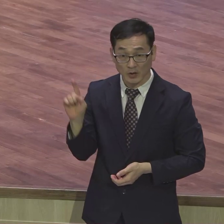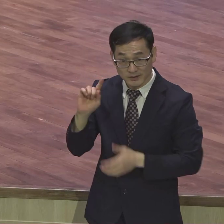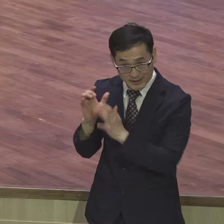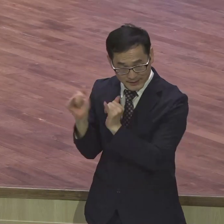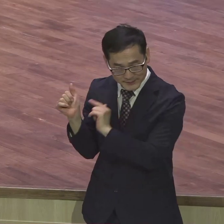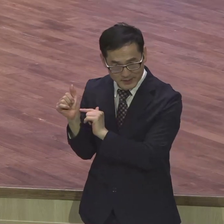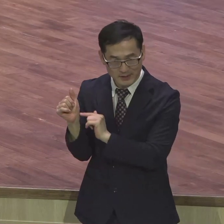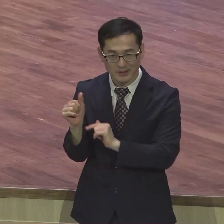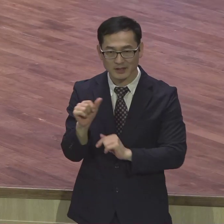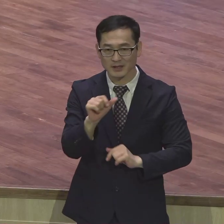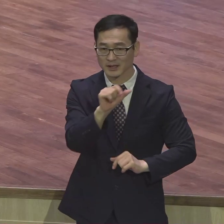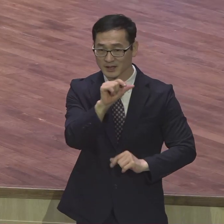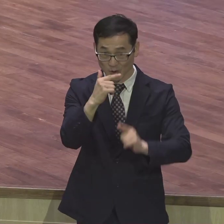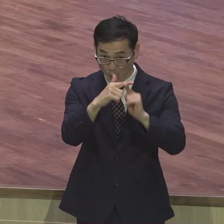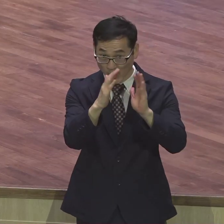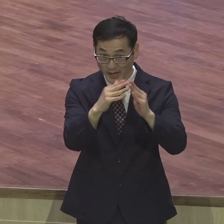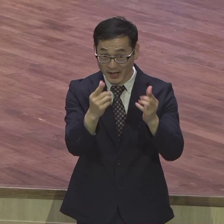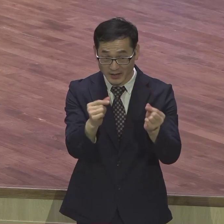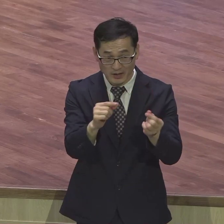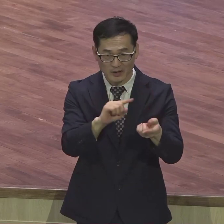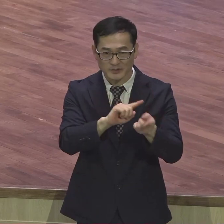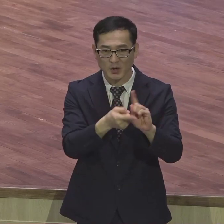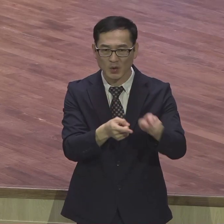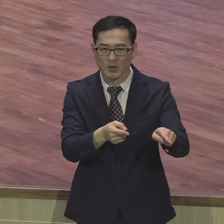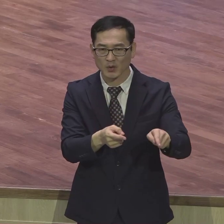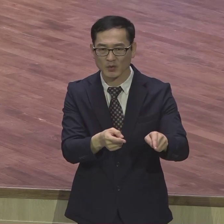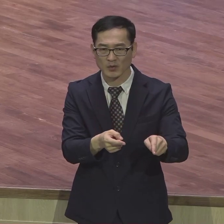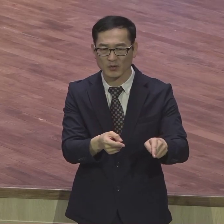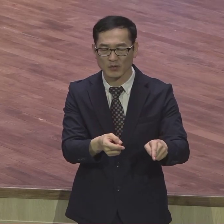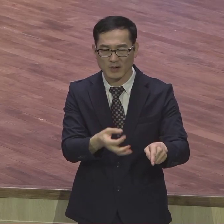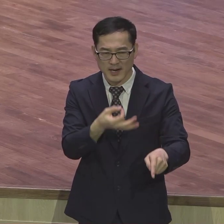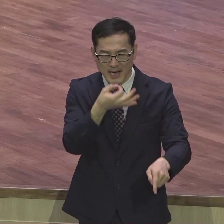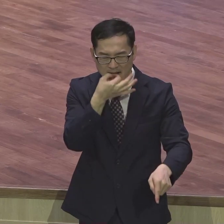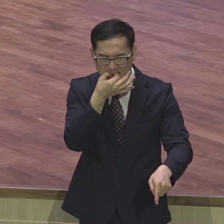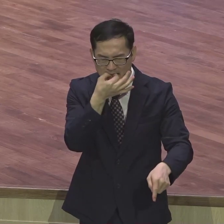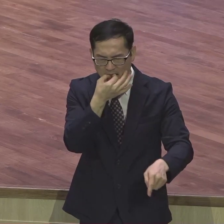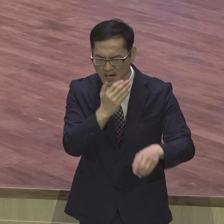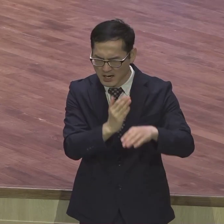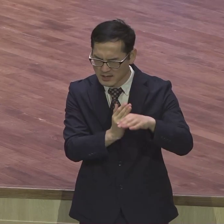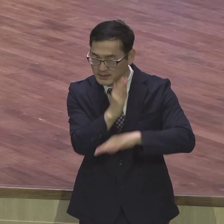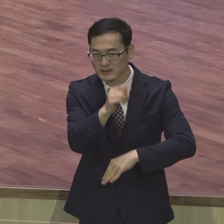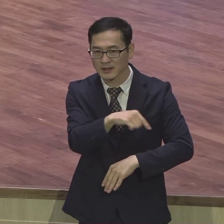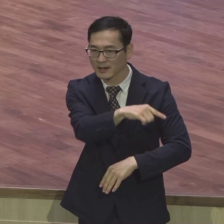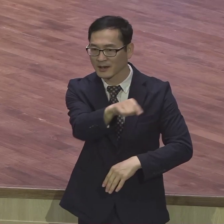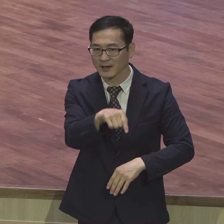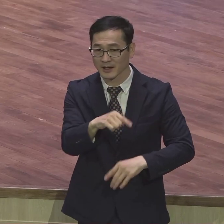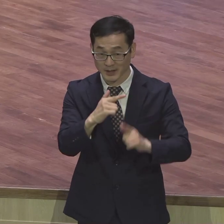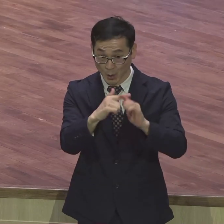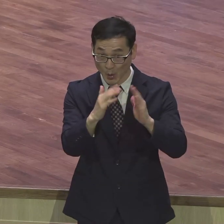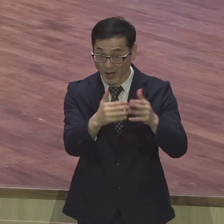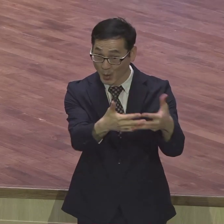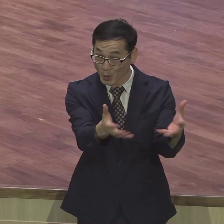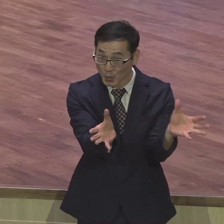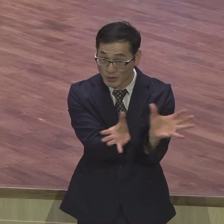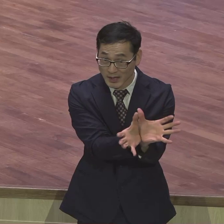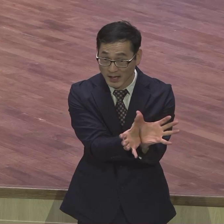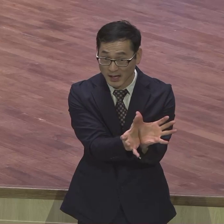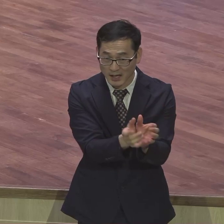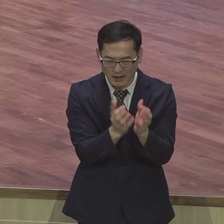이질적인 집단은 없다 정말 그렇습니다 교회라는 공동체는 각양각색의 사람이 다